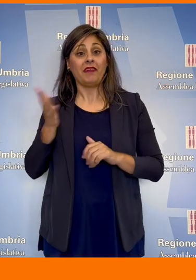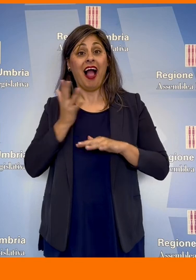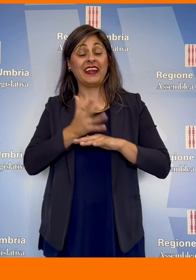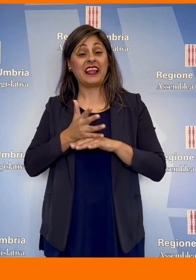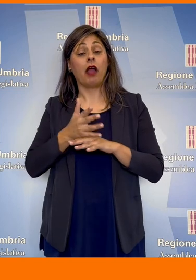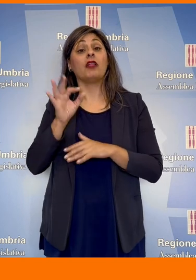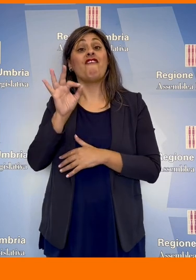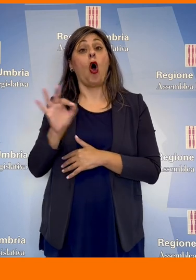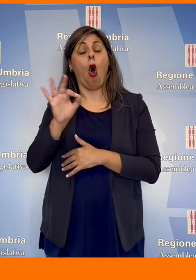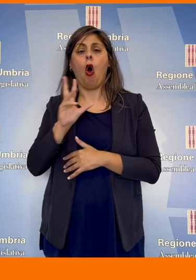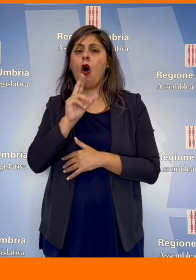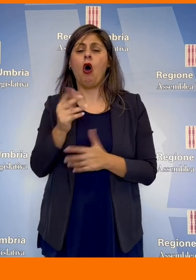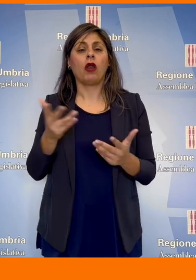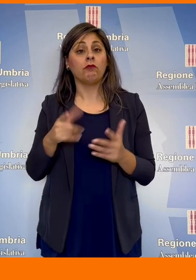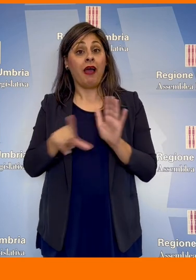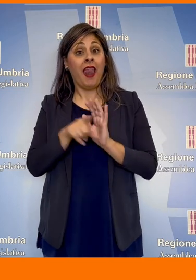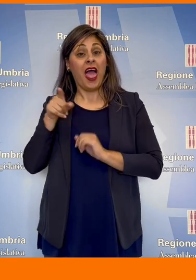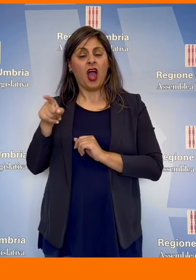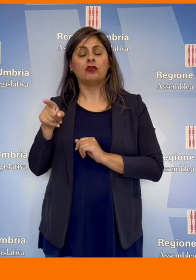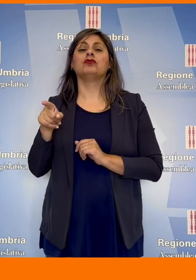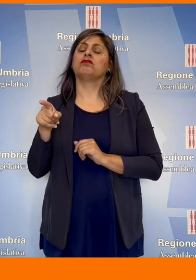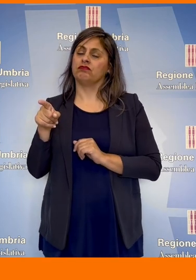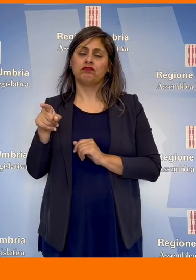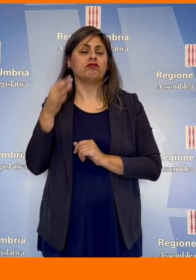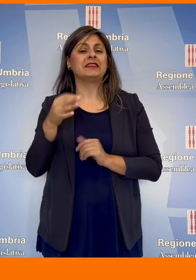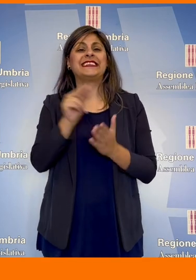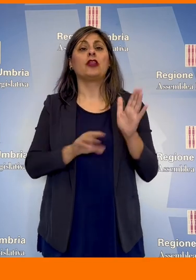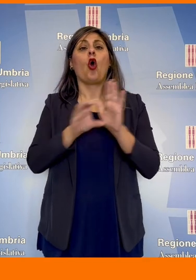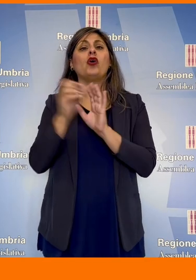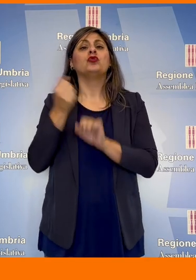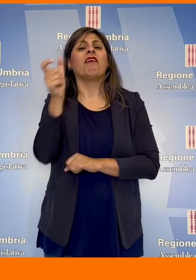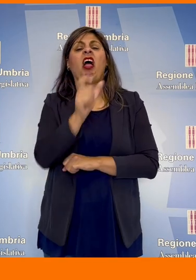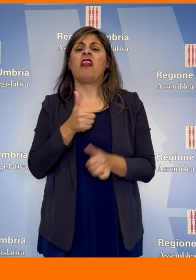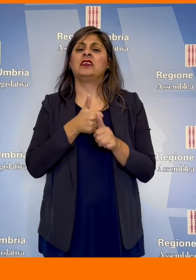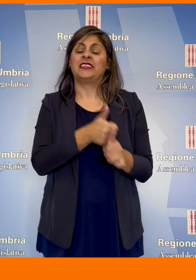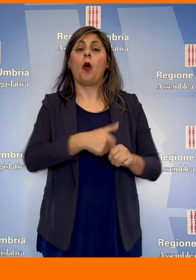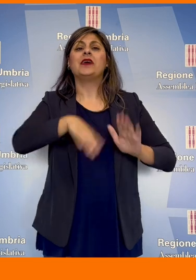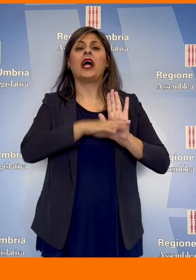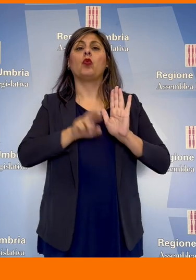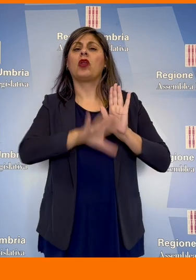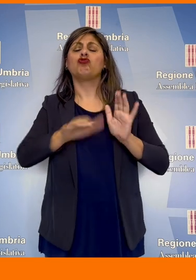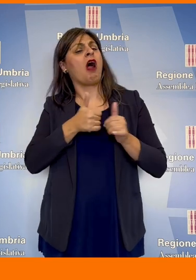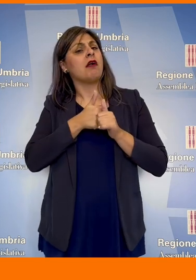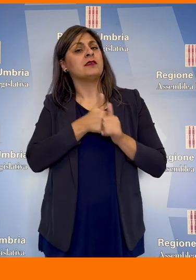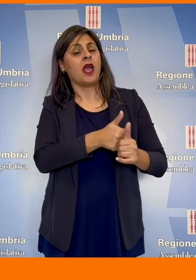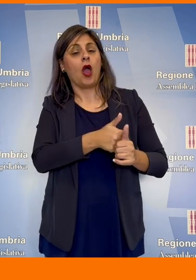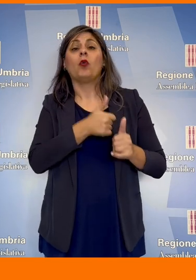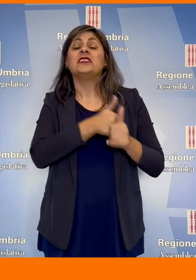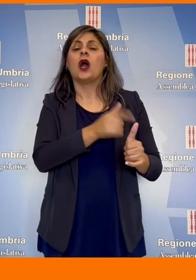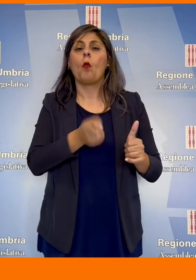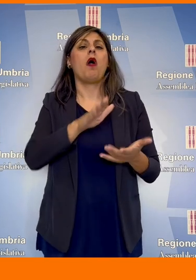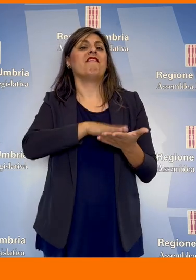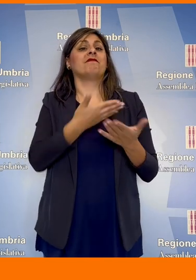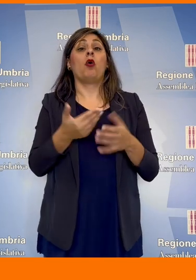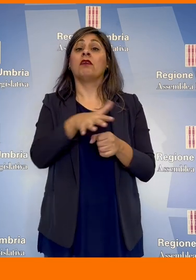in aula per Andrea Fora si tratta di una legge che rispetta quanto scritto nella Costituzione italiana e nello Statuto regionale, impostata sui